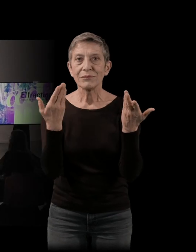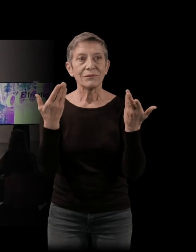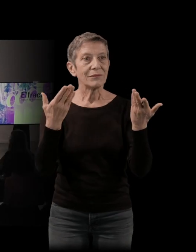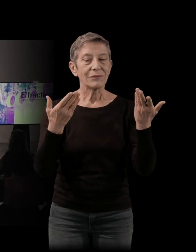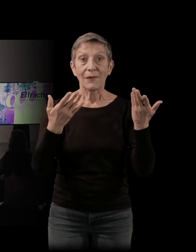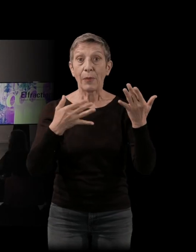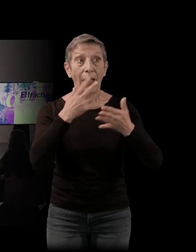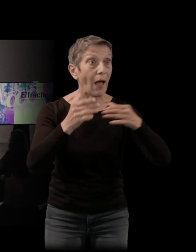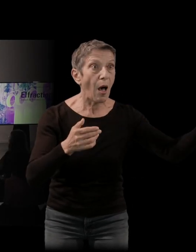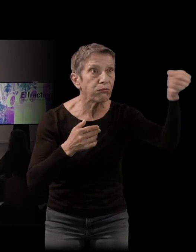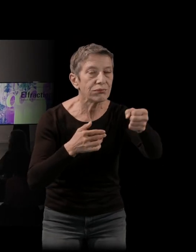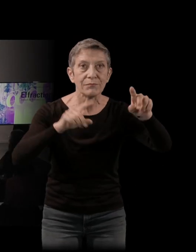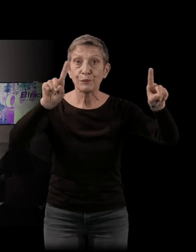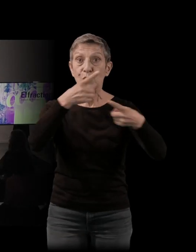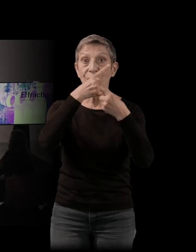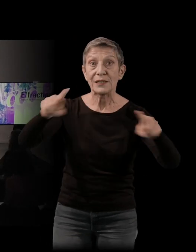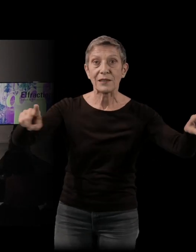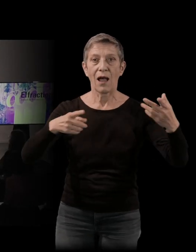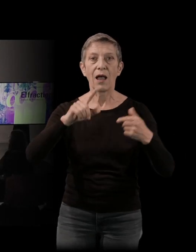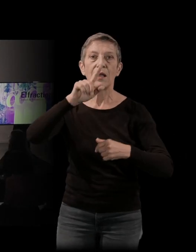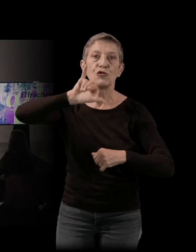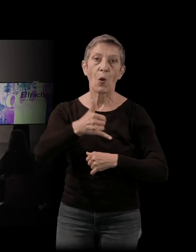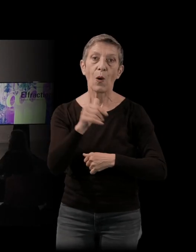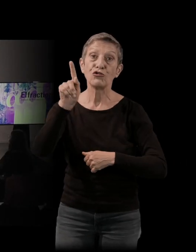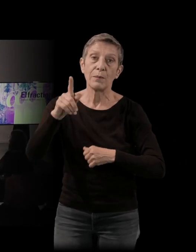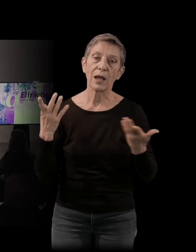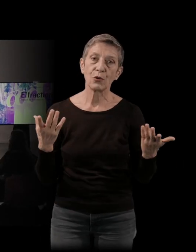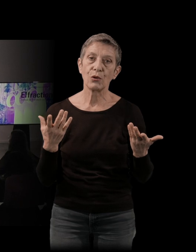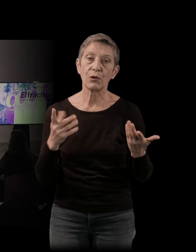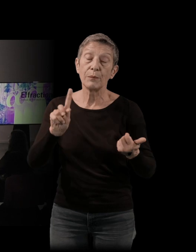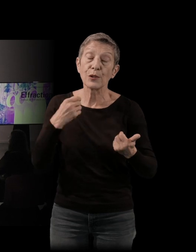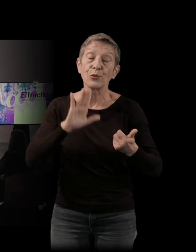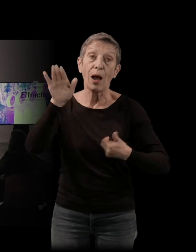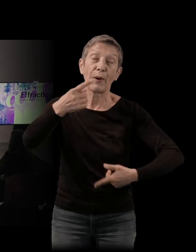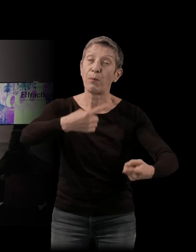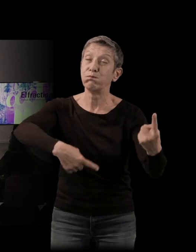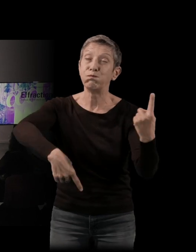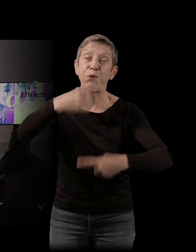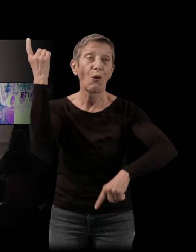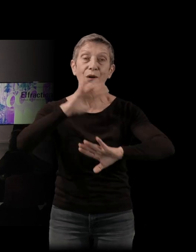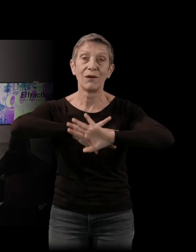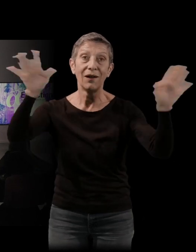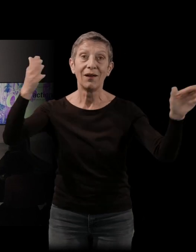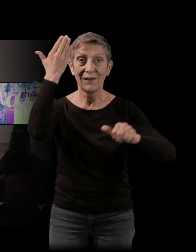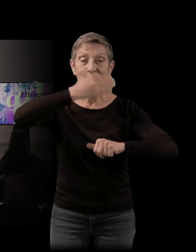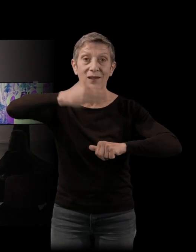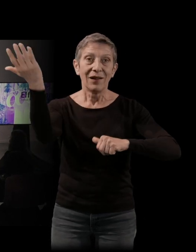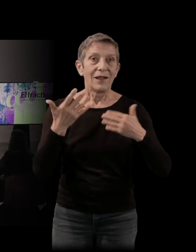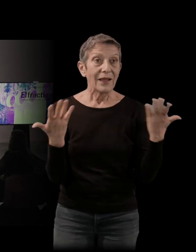qui est Joao Gilberto, qui va connaître un succès immense. Et puis les techniciens, tout ce qui s'est passé